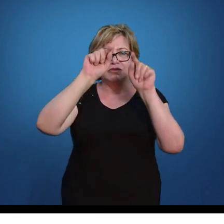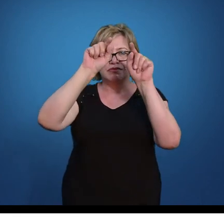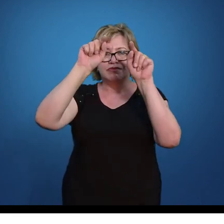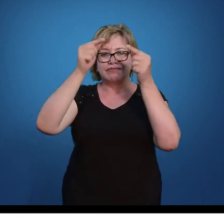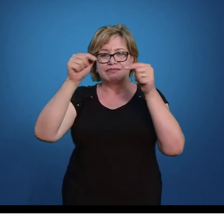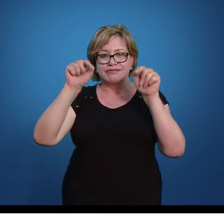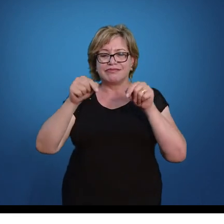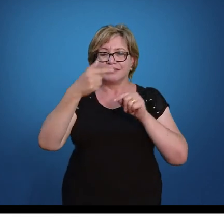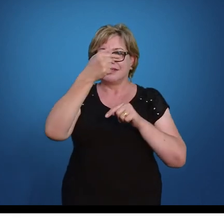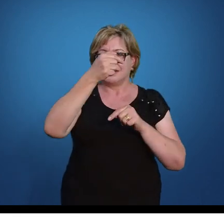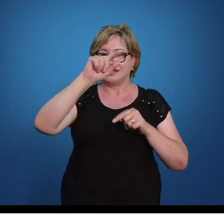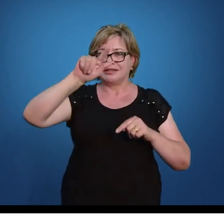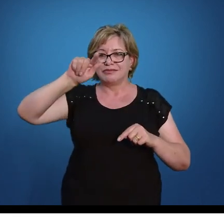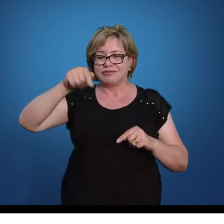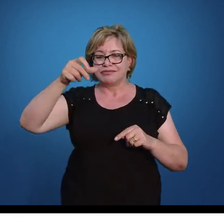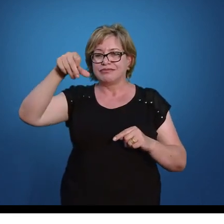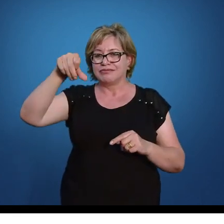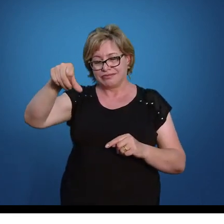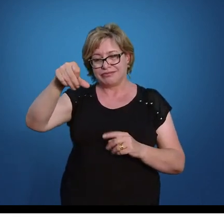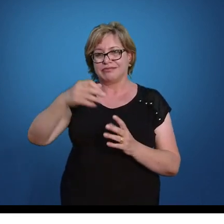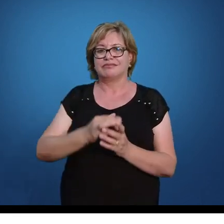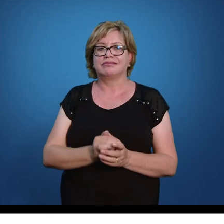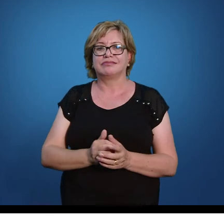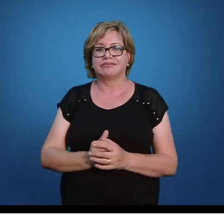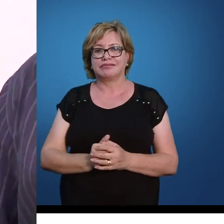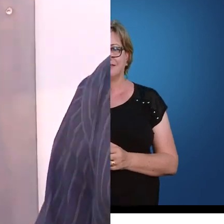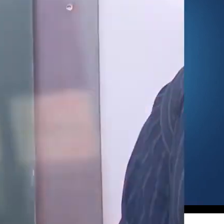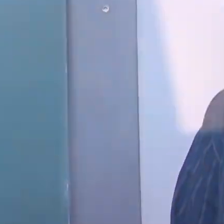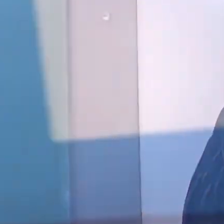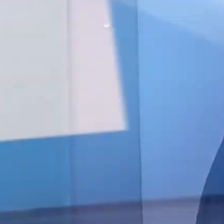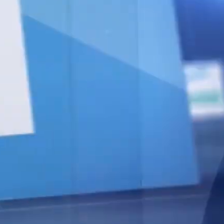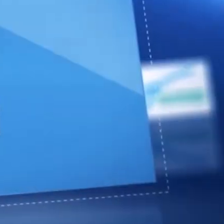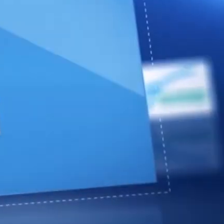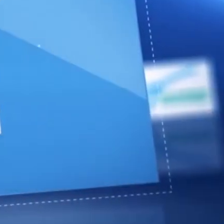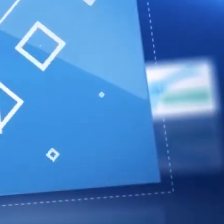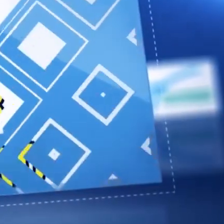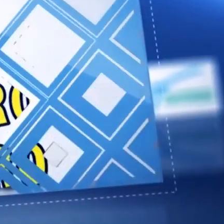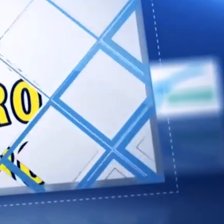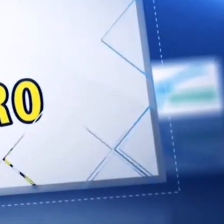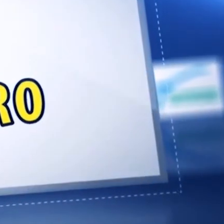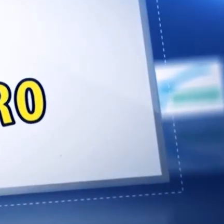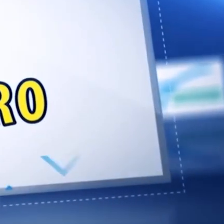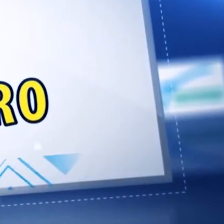7 e 9. 9 e